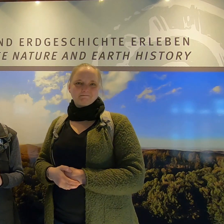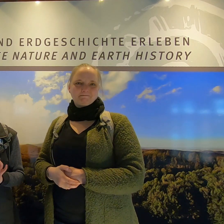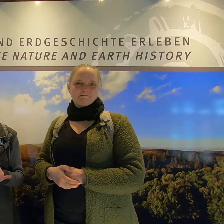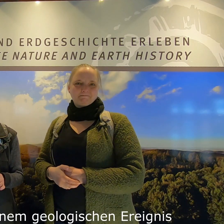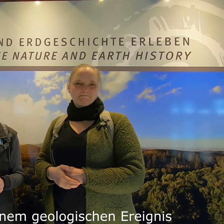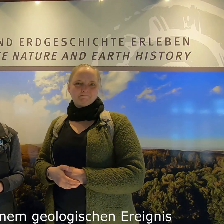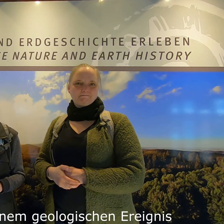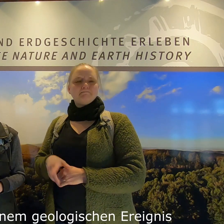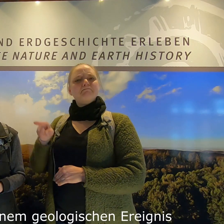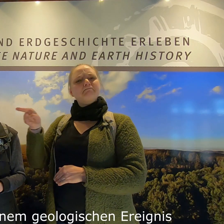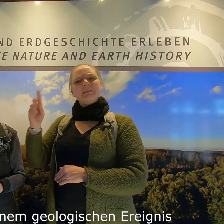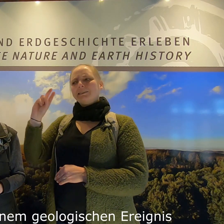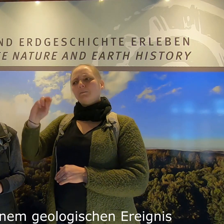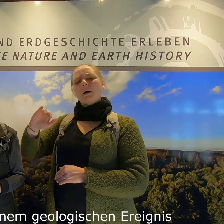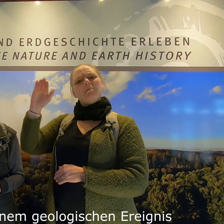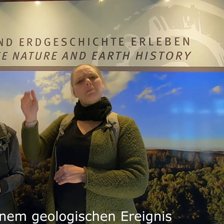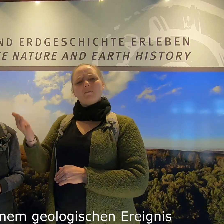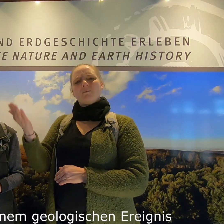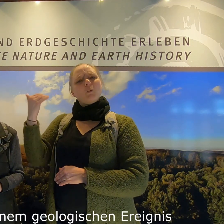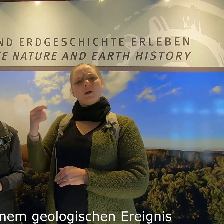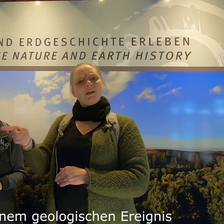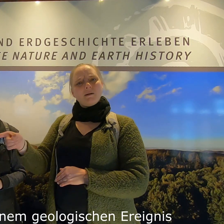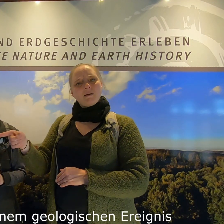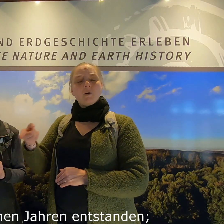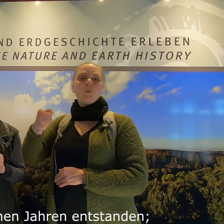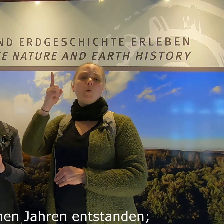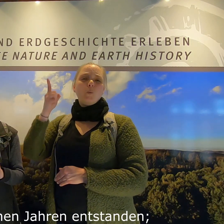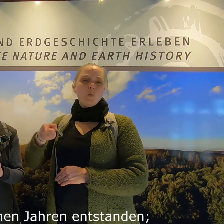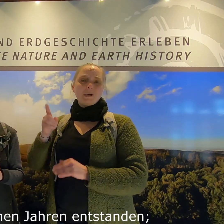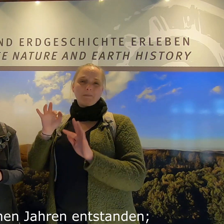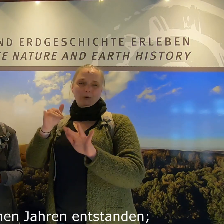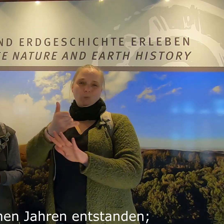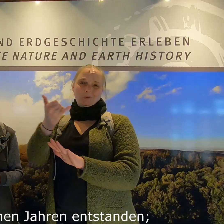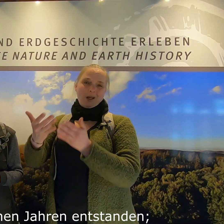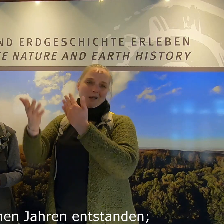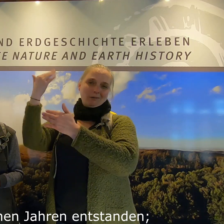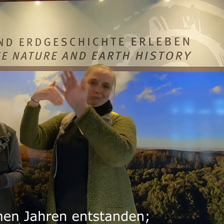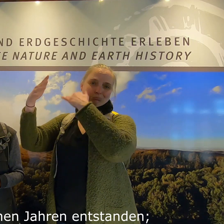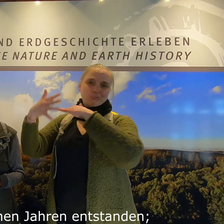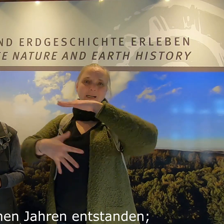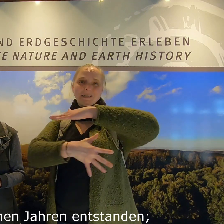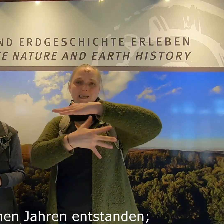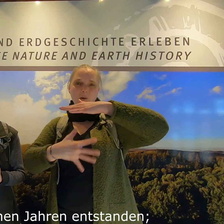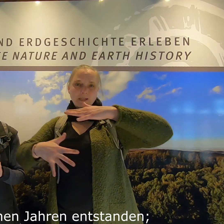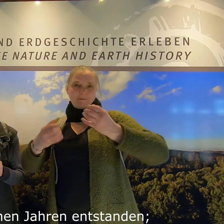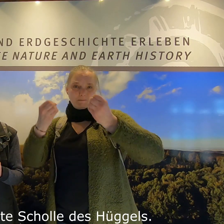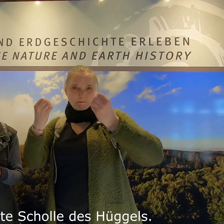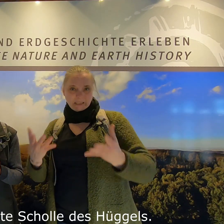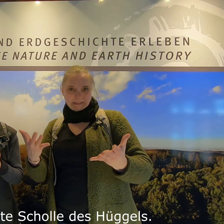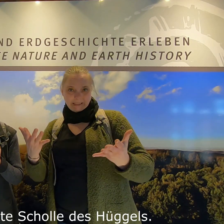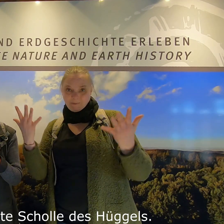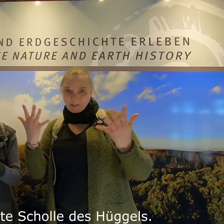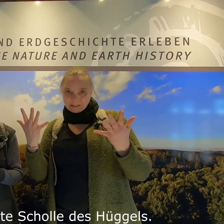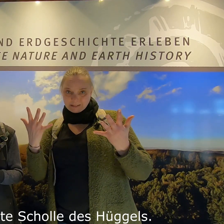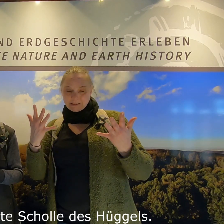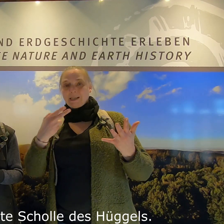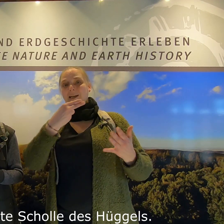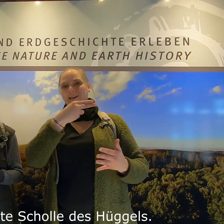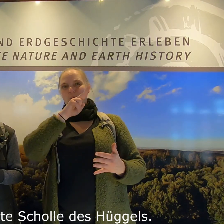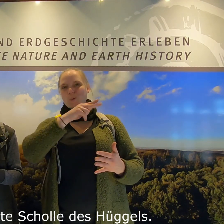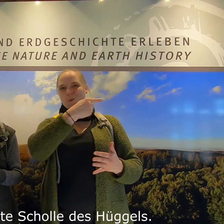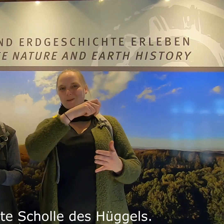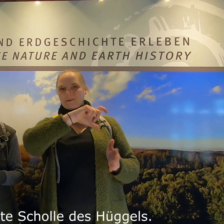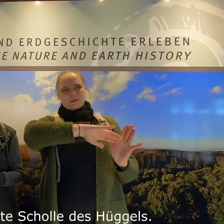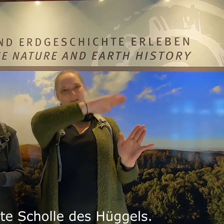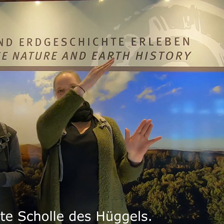Dieser ist nach einem geologischen Ereignis vor 100 Millionen Jahren entstanden, als abgerutschte